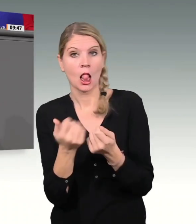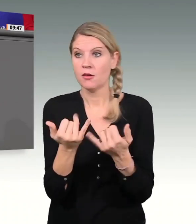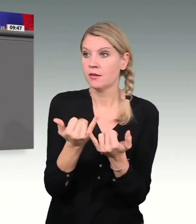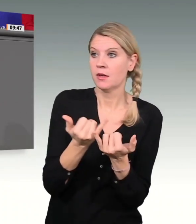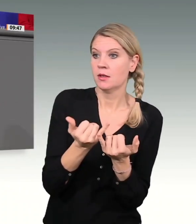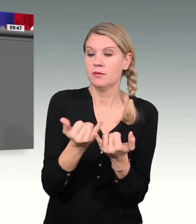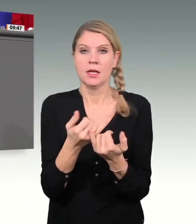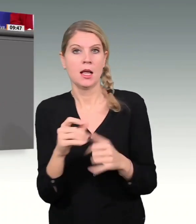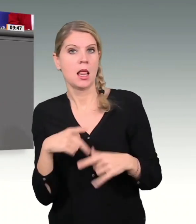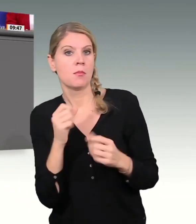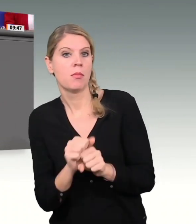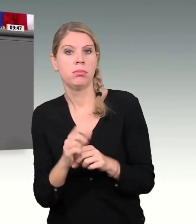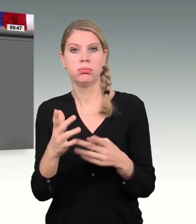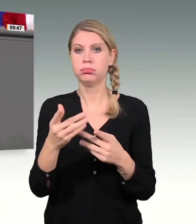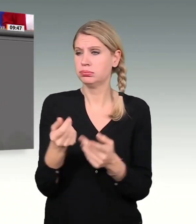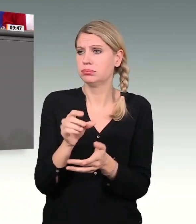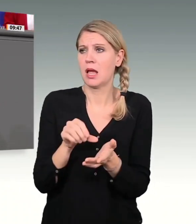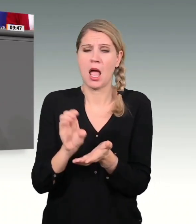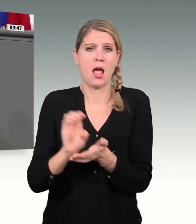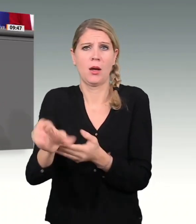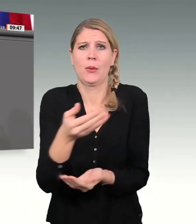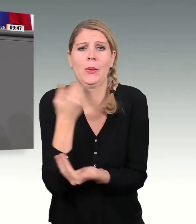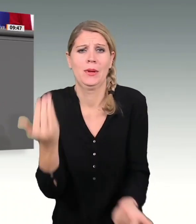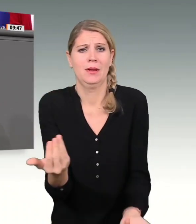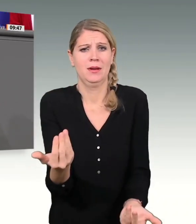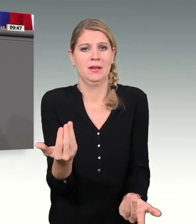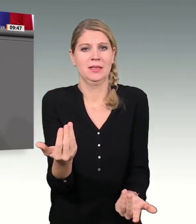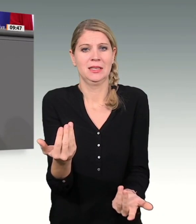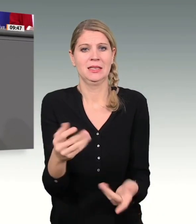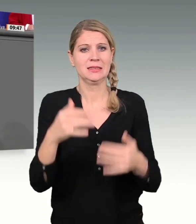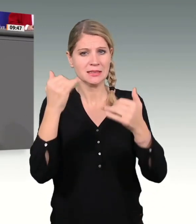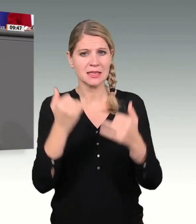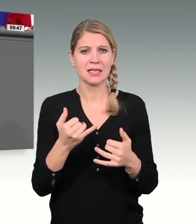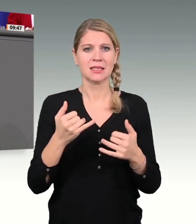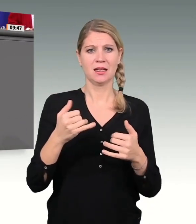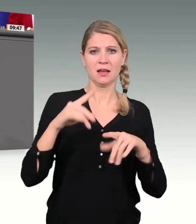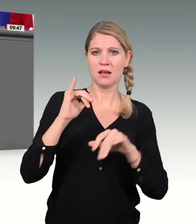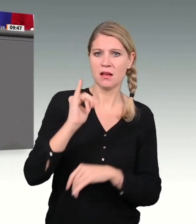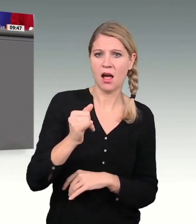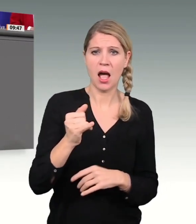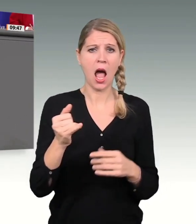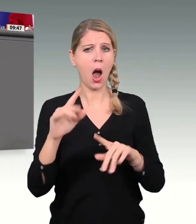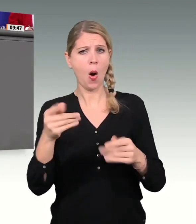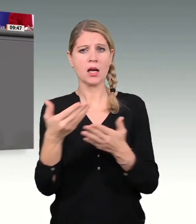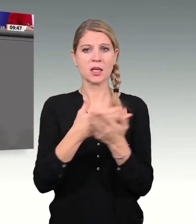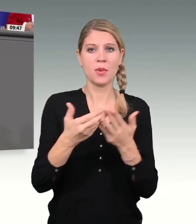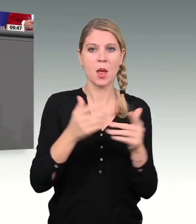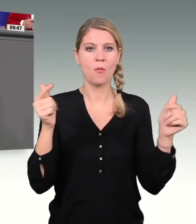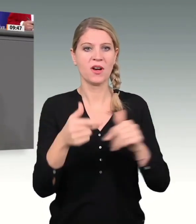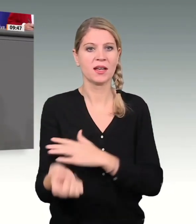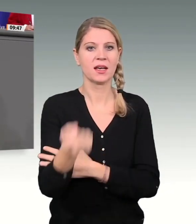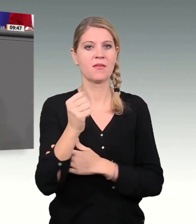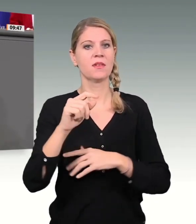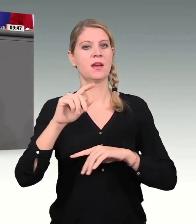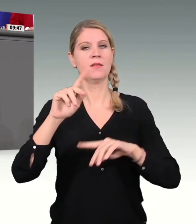ausgebildete Pflegekräfte wieder in den Beruf zurückzuholen. Ja, das kostet Geld, aber das Geld war auch da. Die alte Regierung